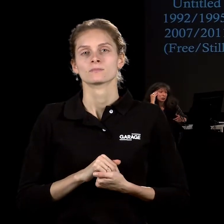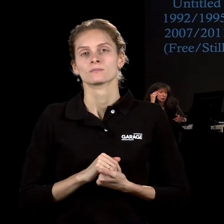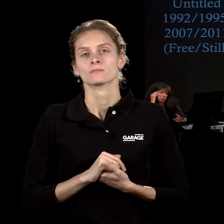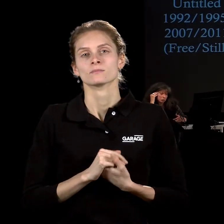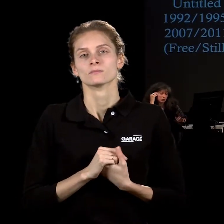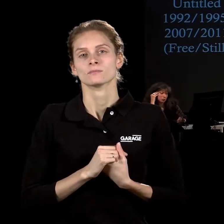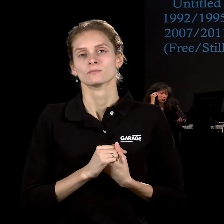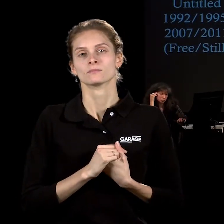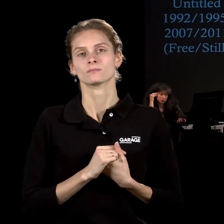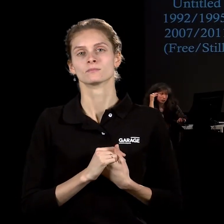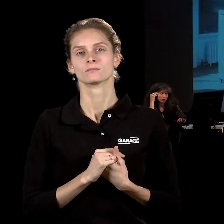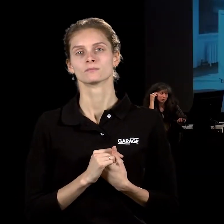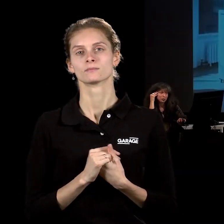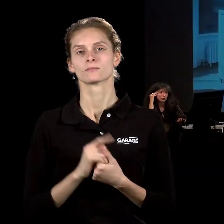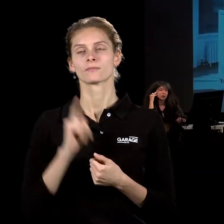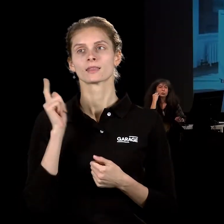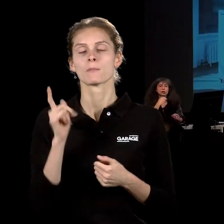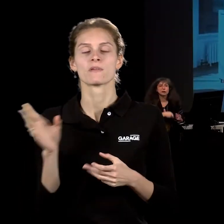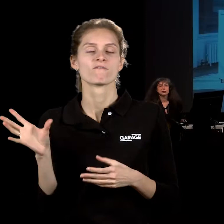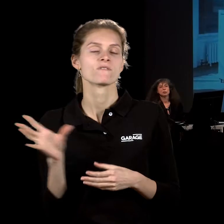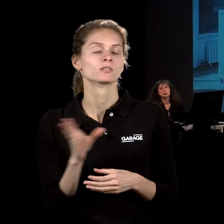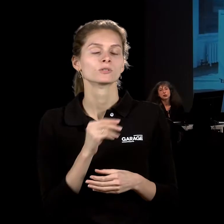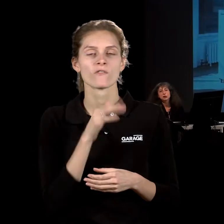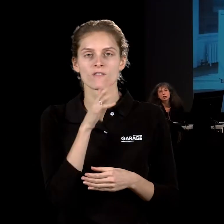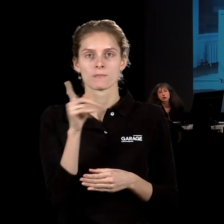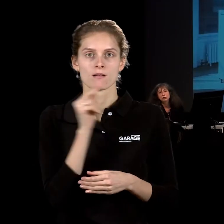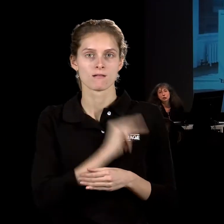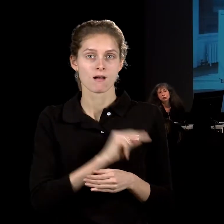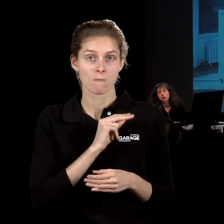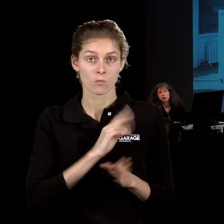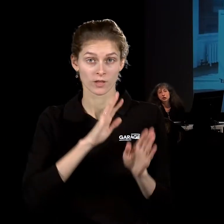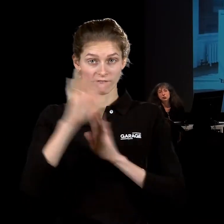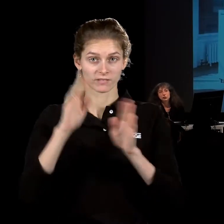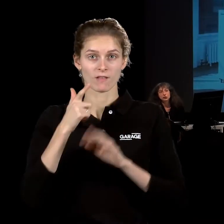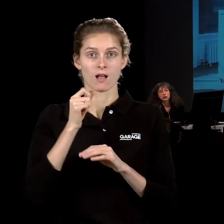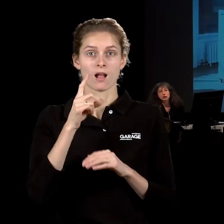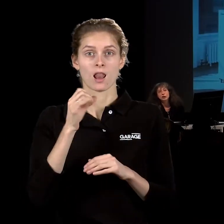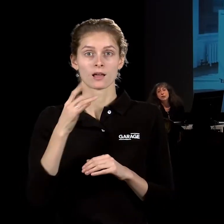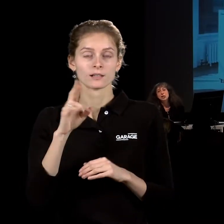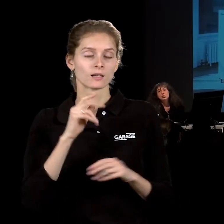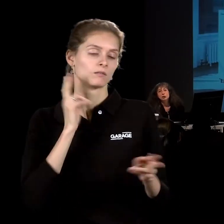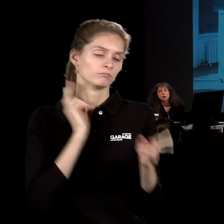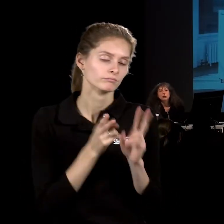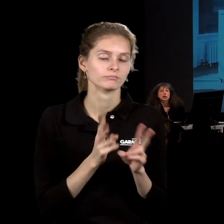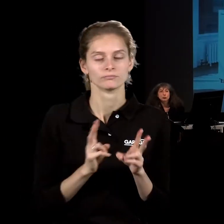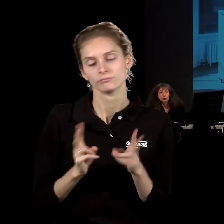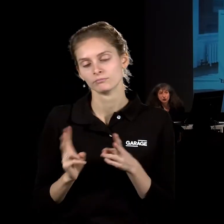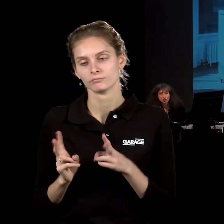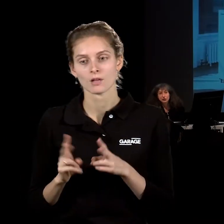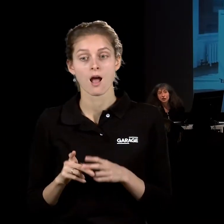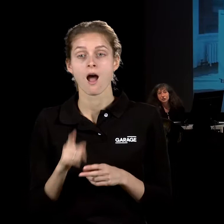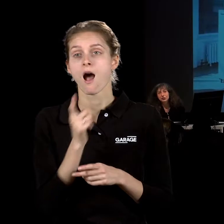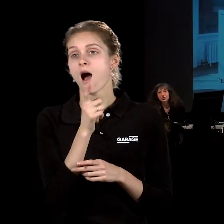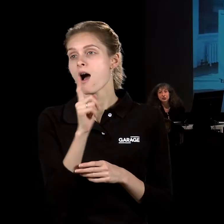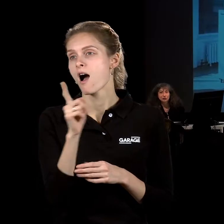он все время работы выставки превратил галерею в такое место, где готовилась еда, куда каждый мог